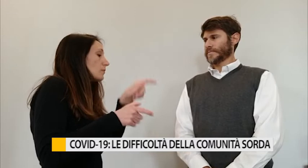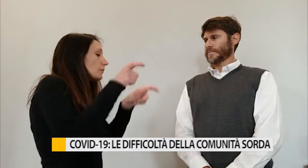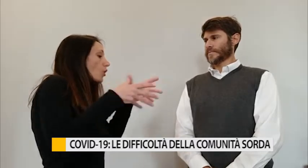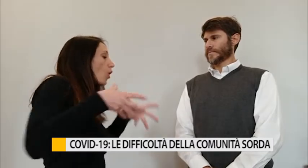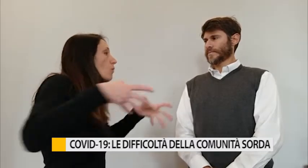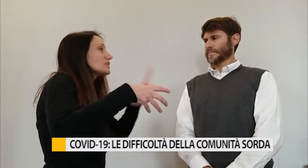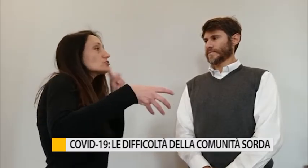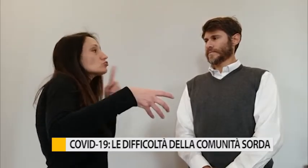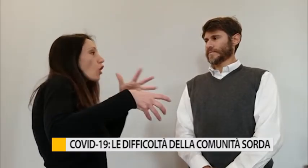comunità sorda?